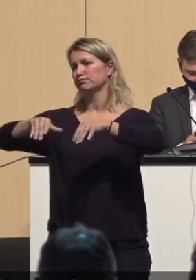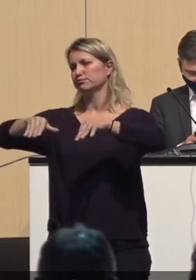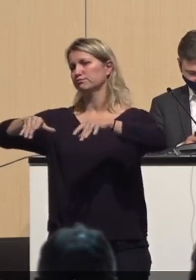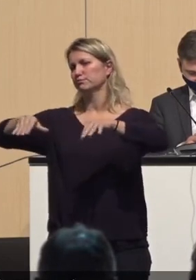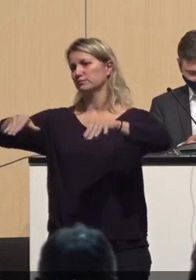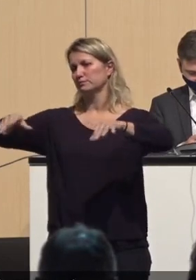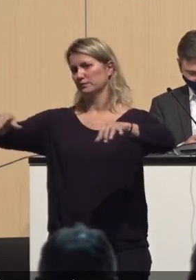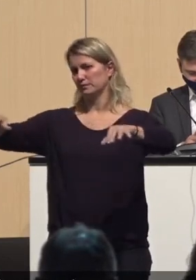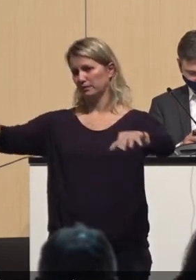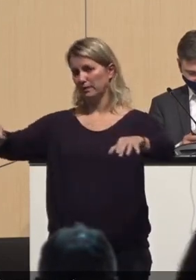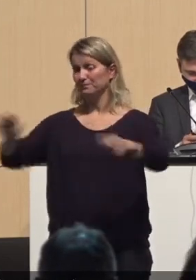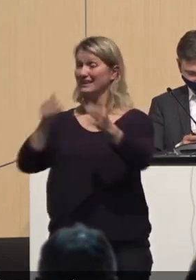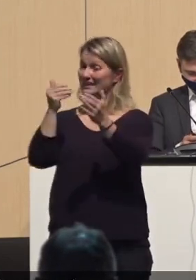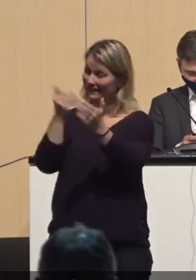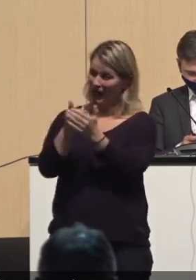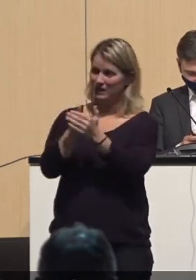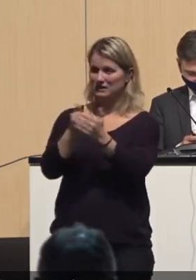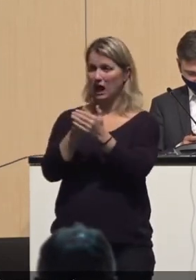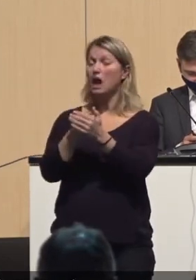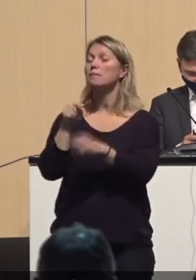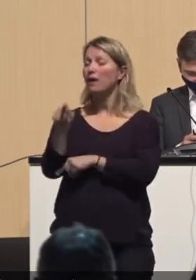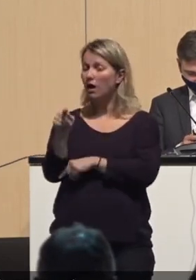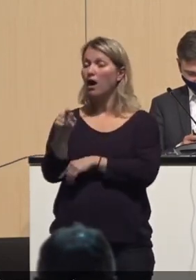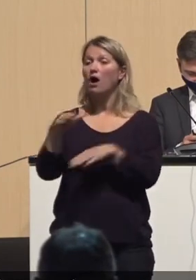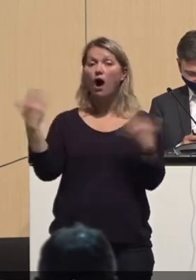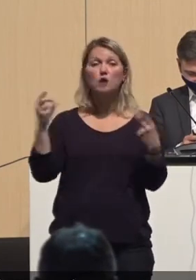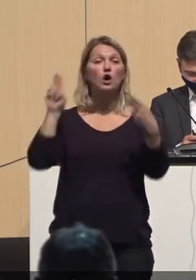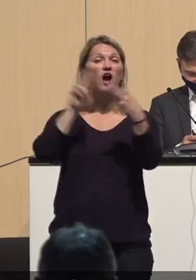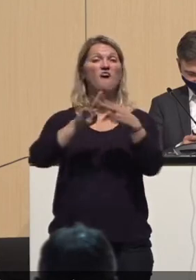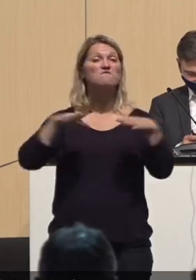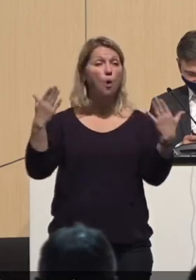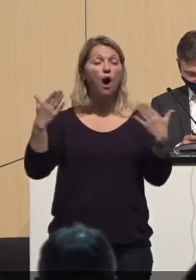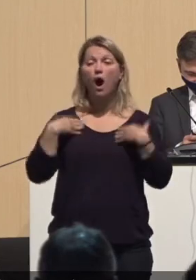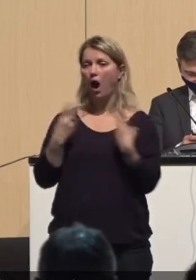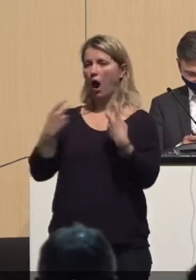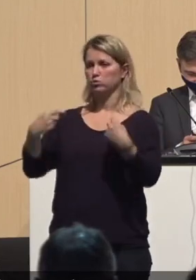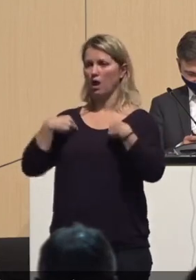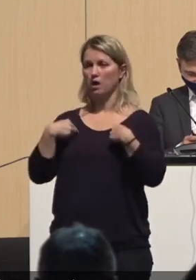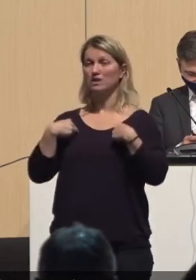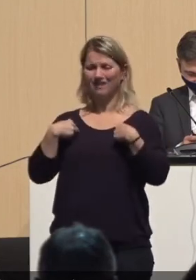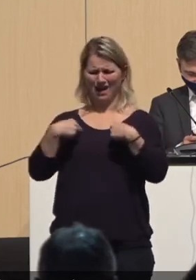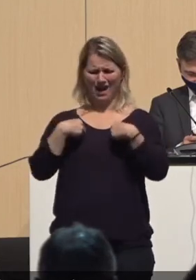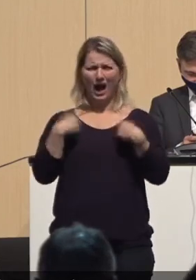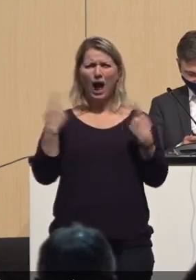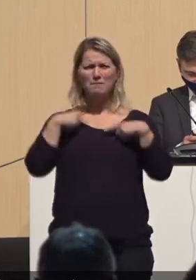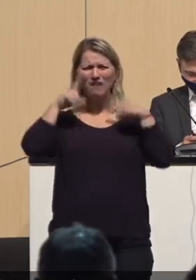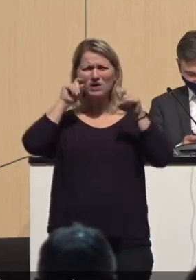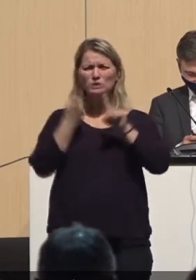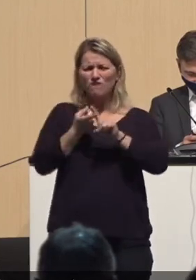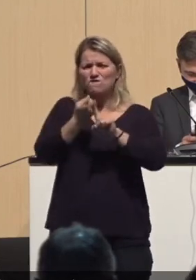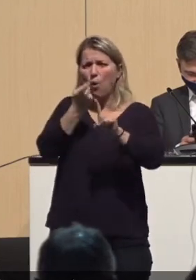Haushalte und deswegen ist auch der größte Balken, von wo stecken sich die Leute an in Haushalten. Aber das Virus wird doch nicht in den Haushalten